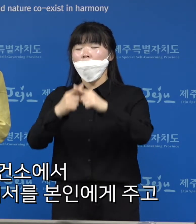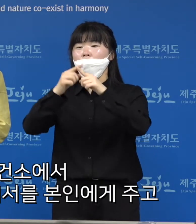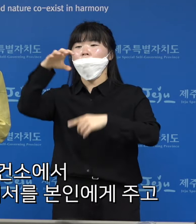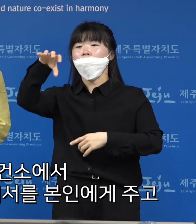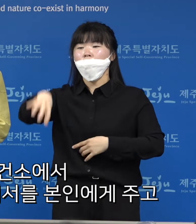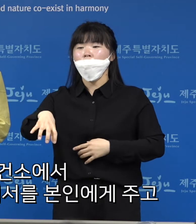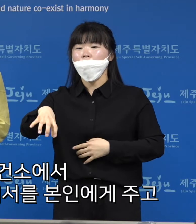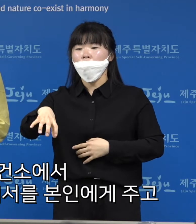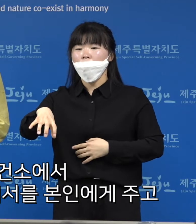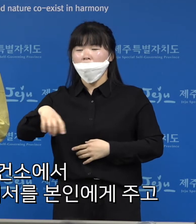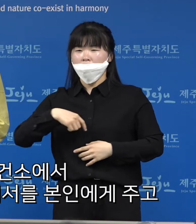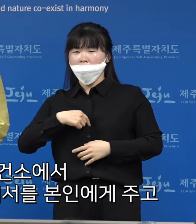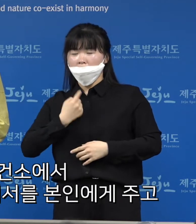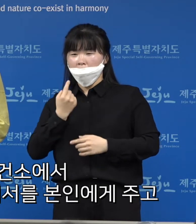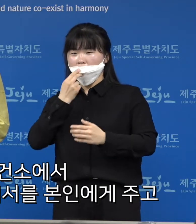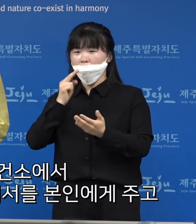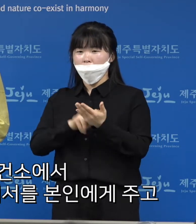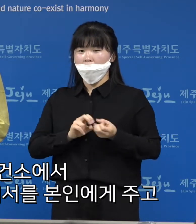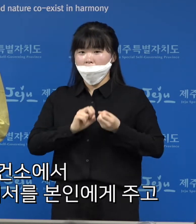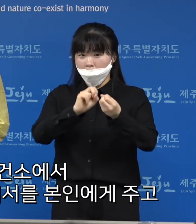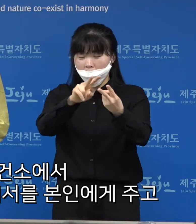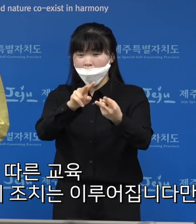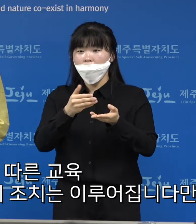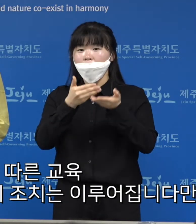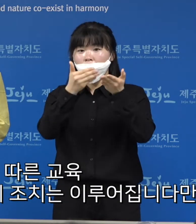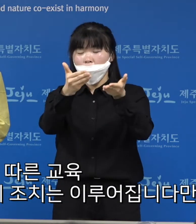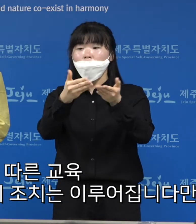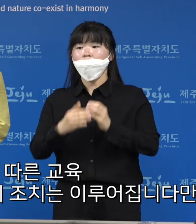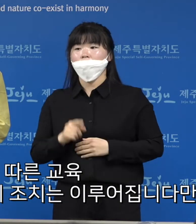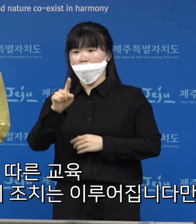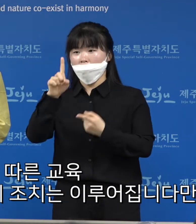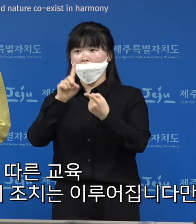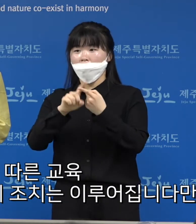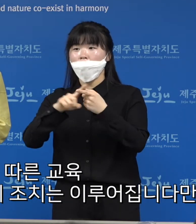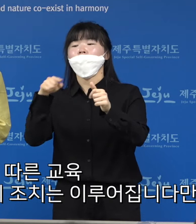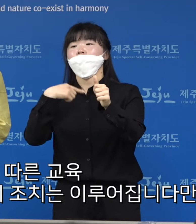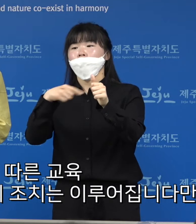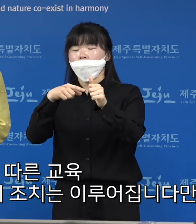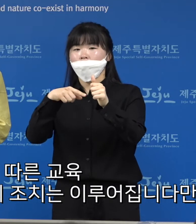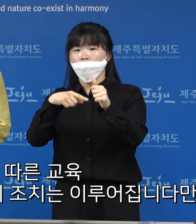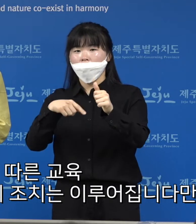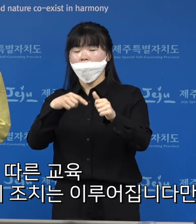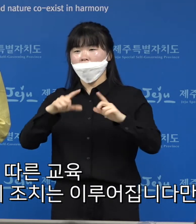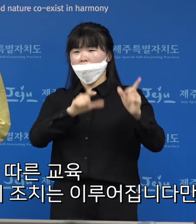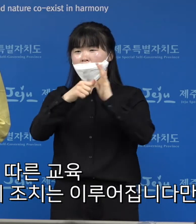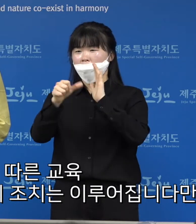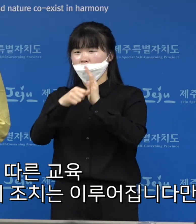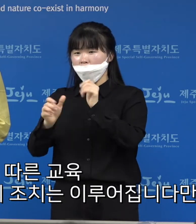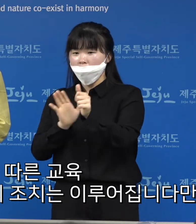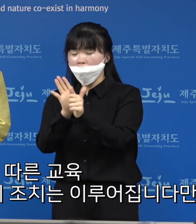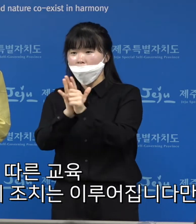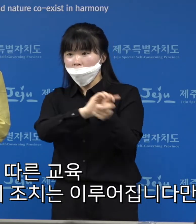자가격리 통지서를 본인에게 주고 그에 따른 교육, 생필품의 지원